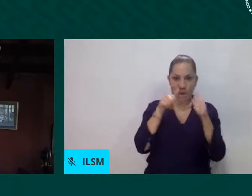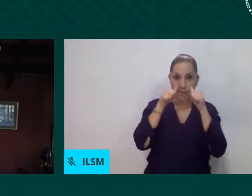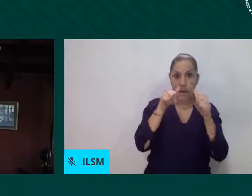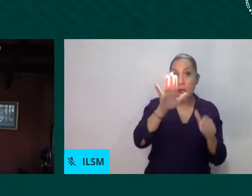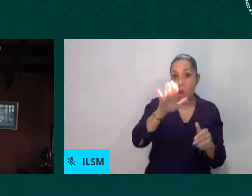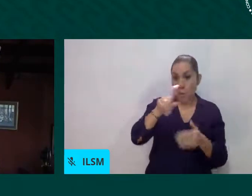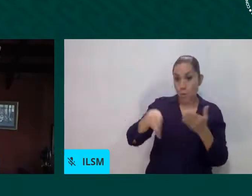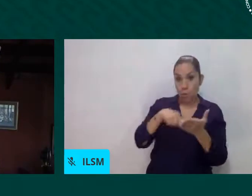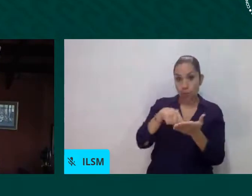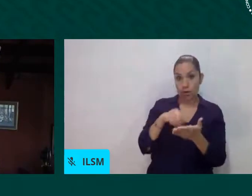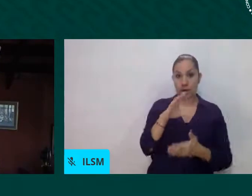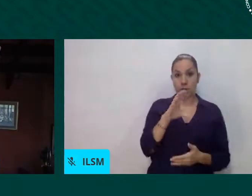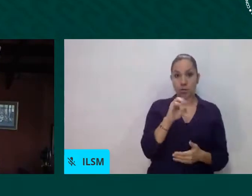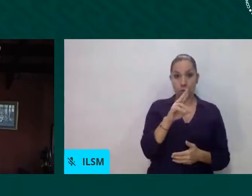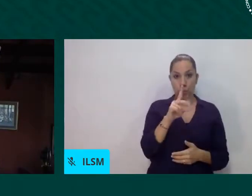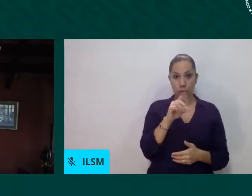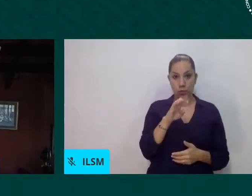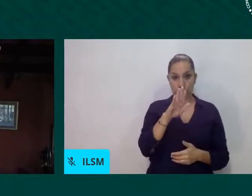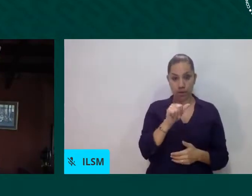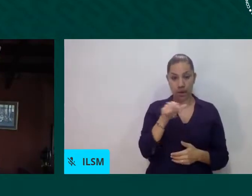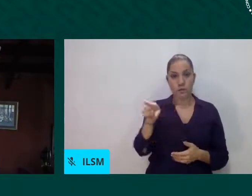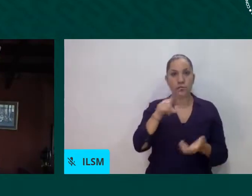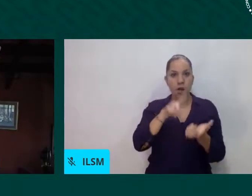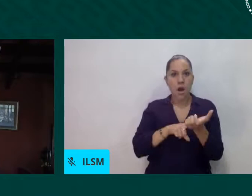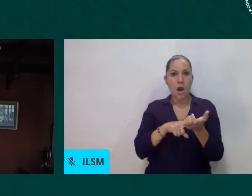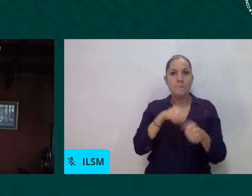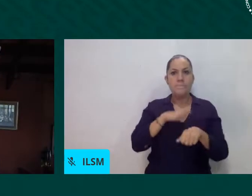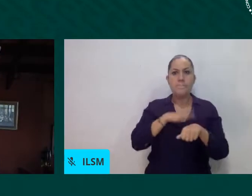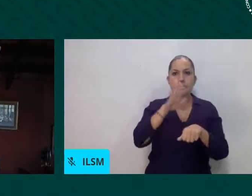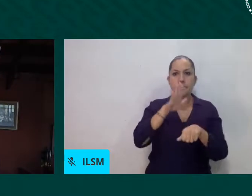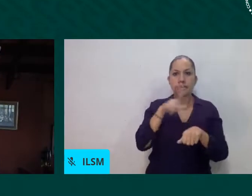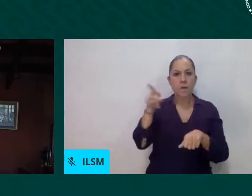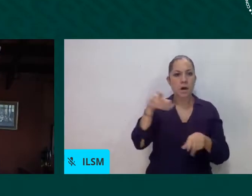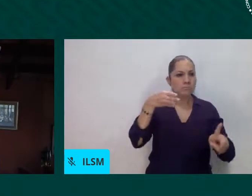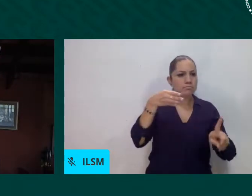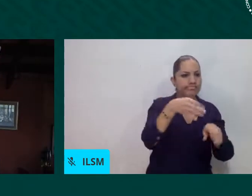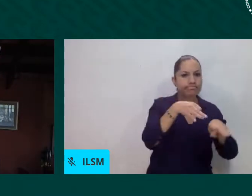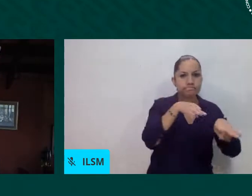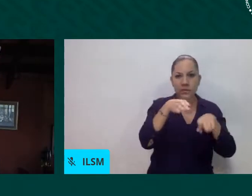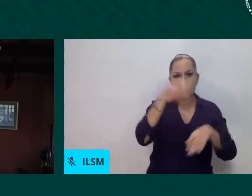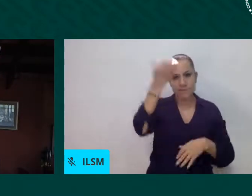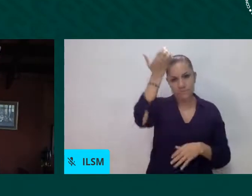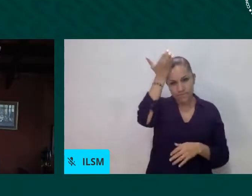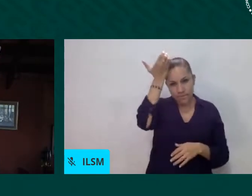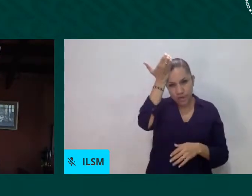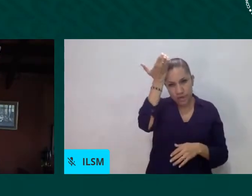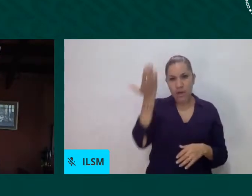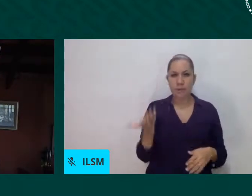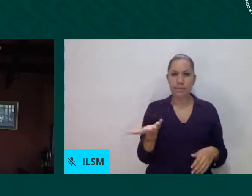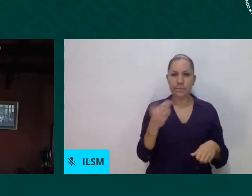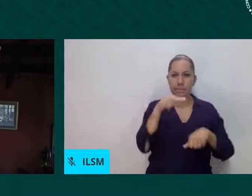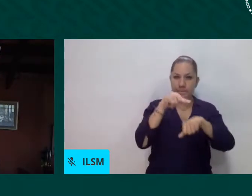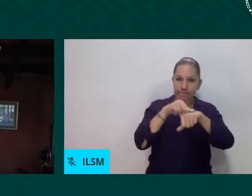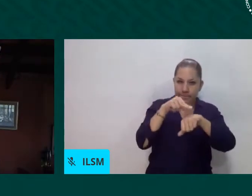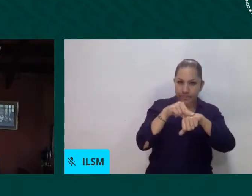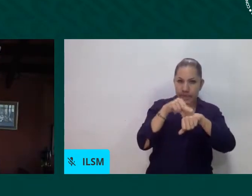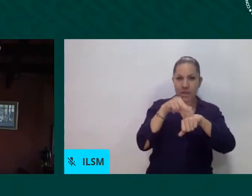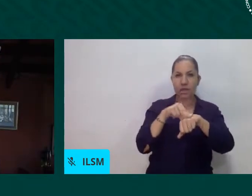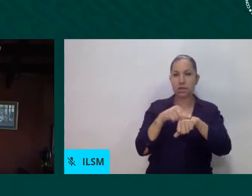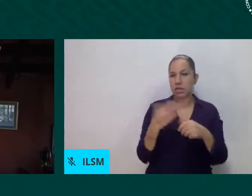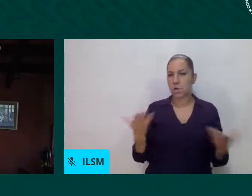enfermería, o también como médicos, y también trasladando